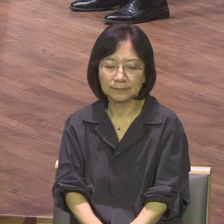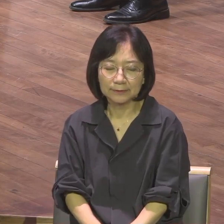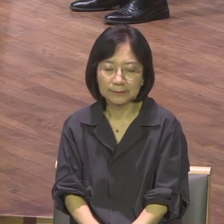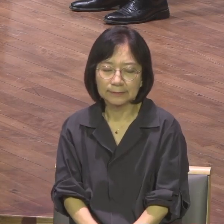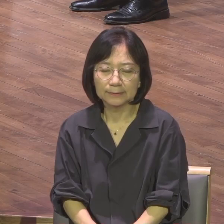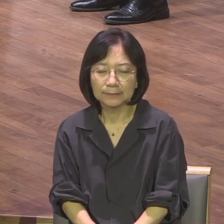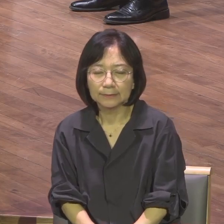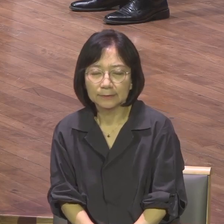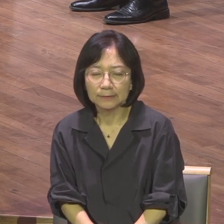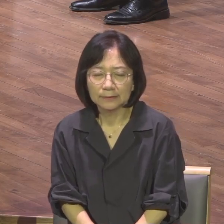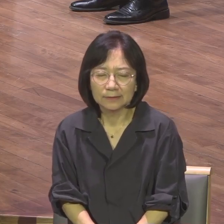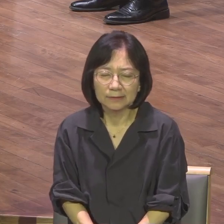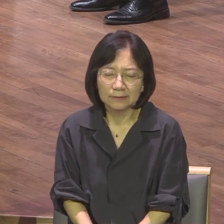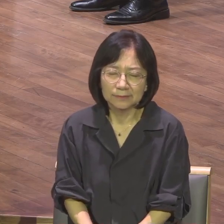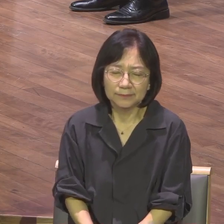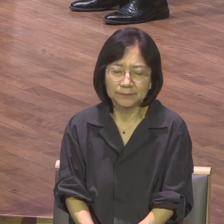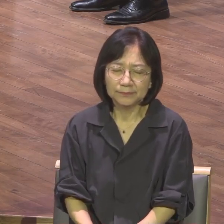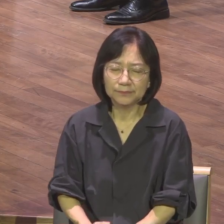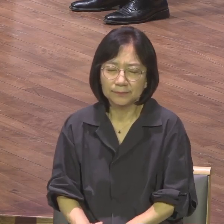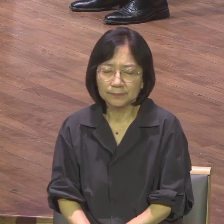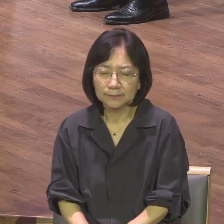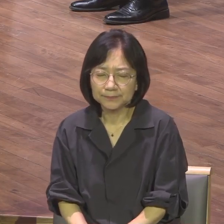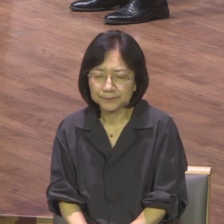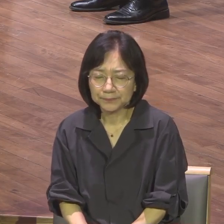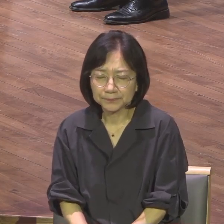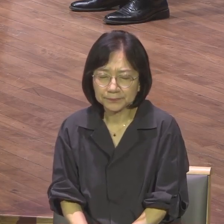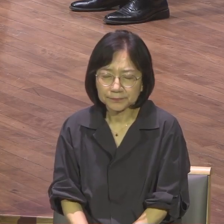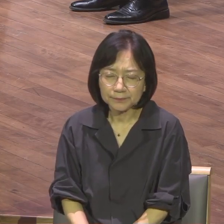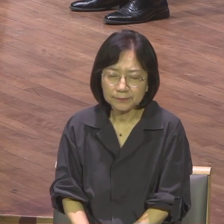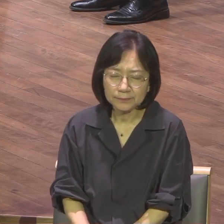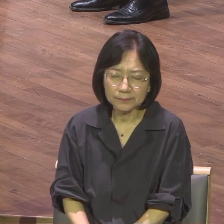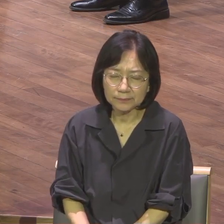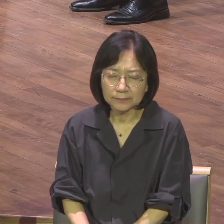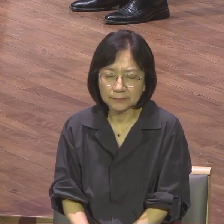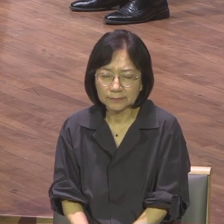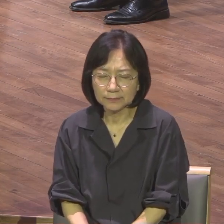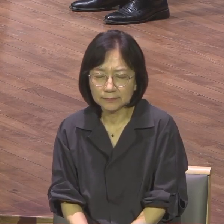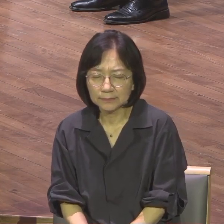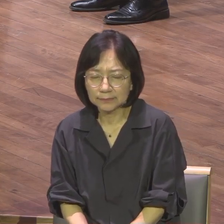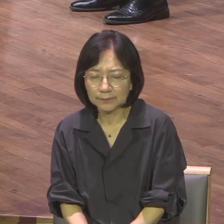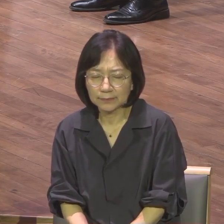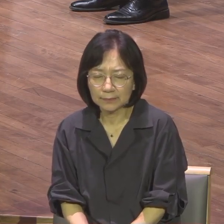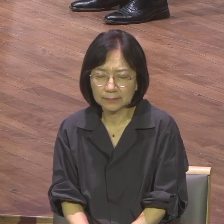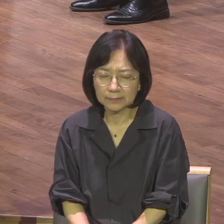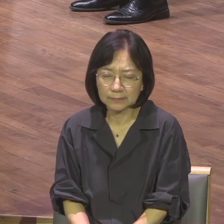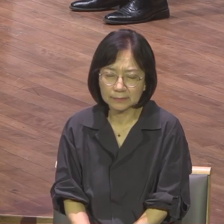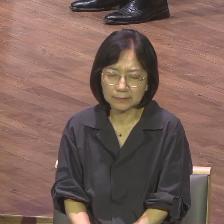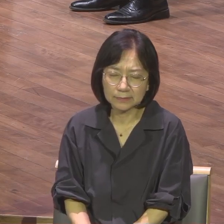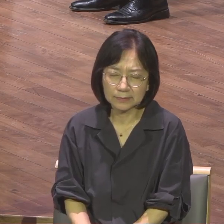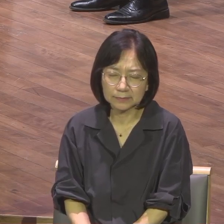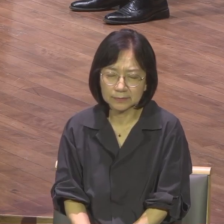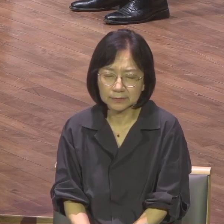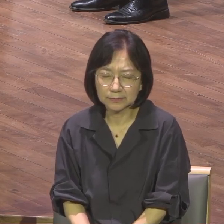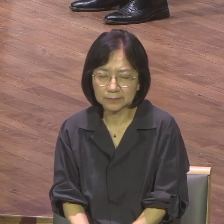아버지 오늘 이 밤에 사랑은 우리 모든 것만의 모든 것 하나님 축복하옵소서 축복하옵소서